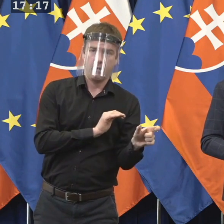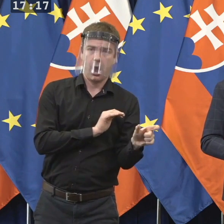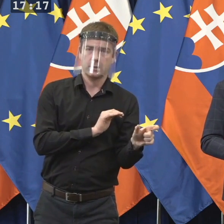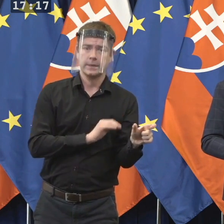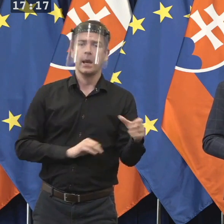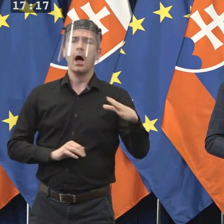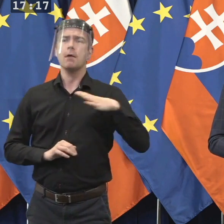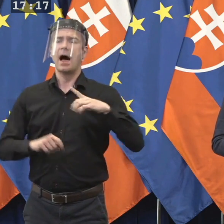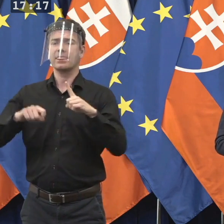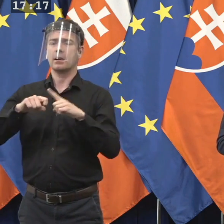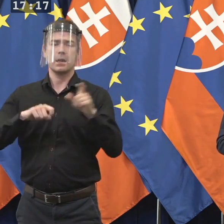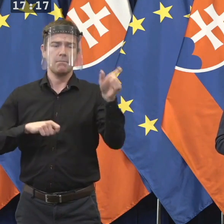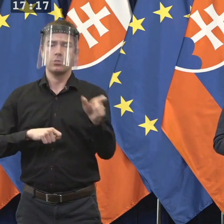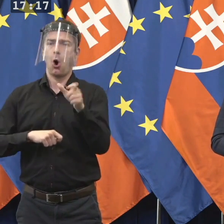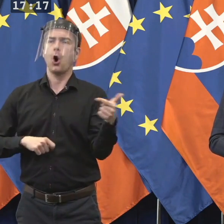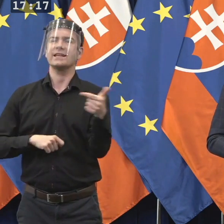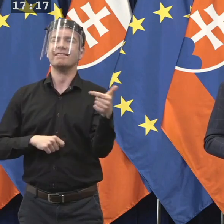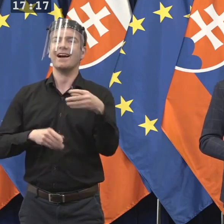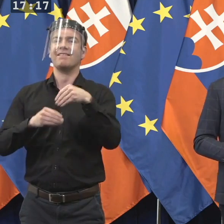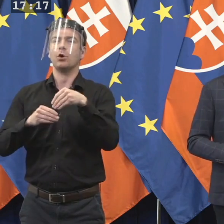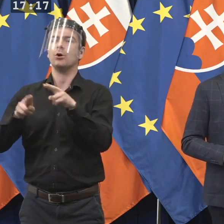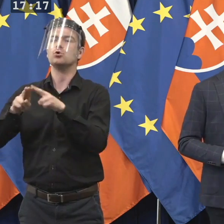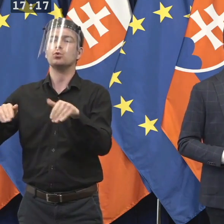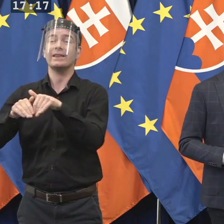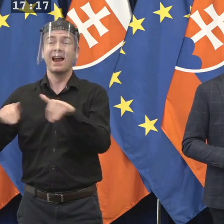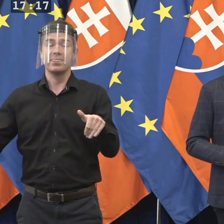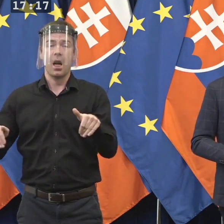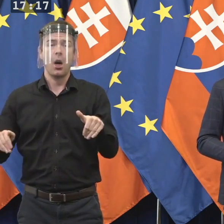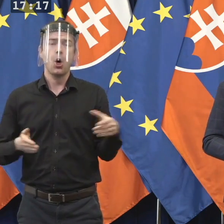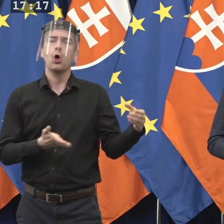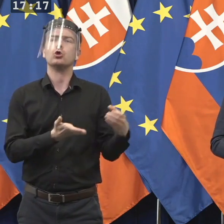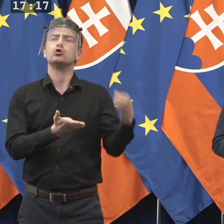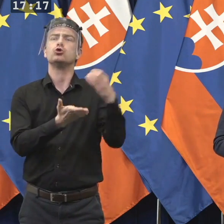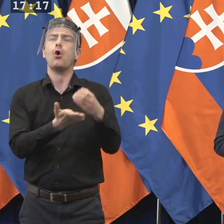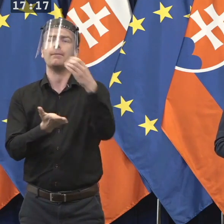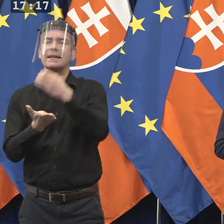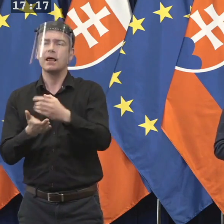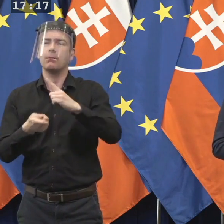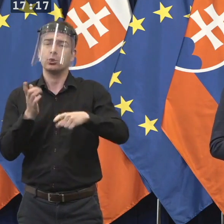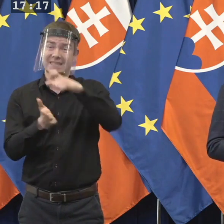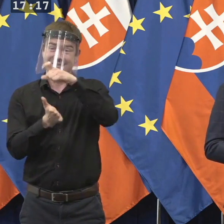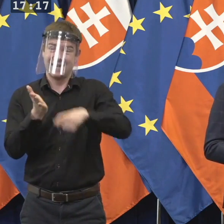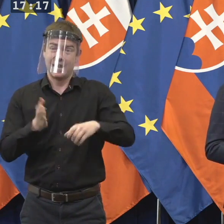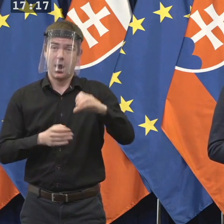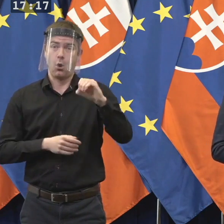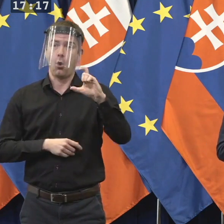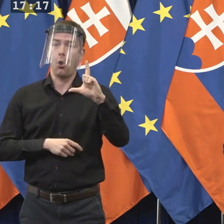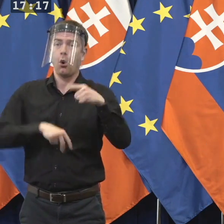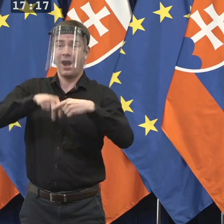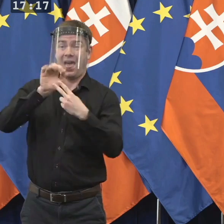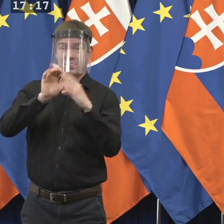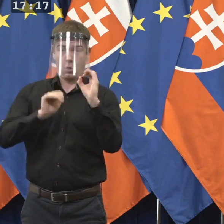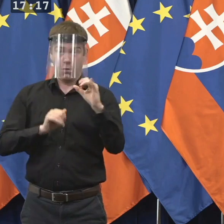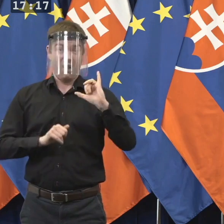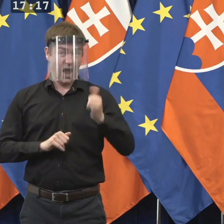strany Oľano, keďže teda v parlamente už prebehla voľba a nominantov si zvolila strana za ľudí aj SAS. Takže či títo